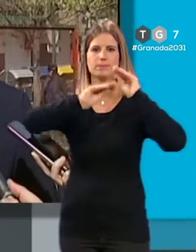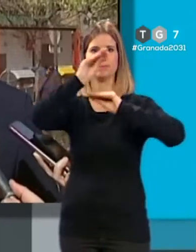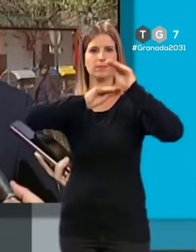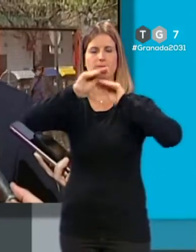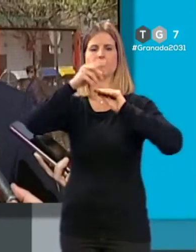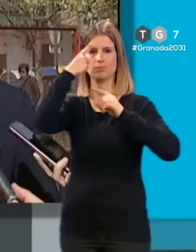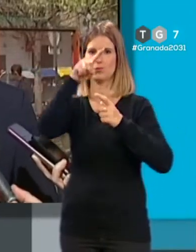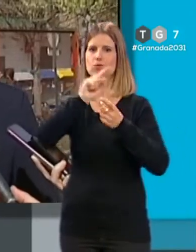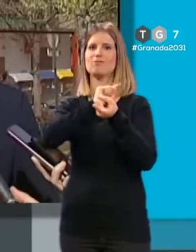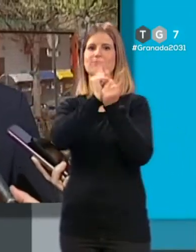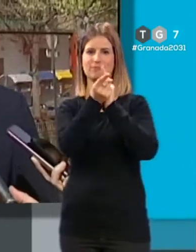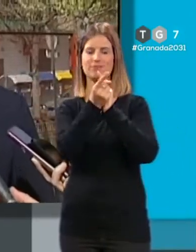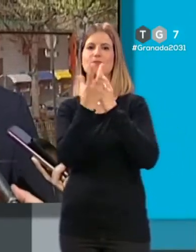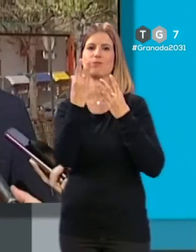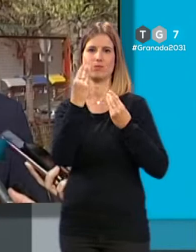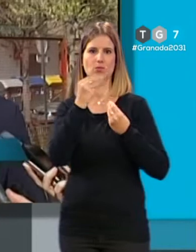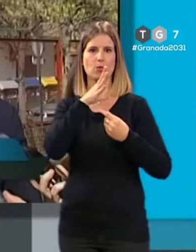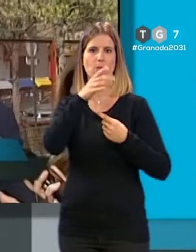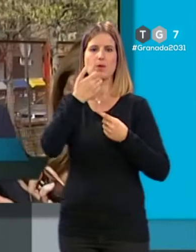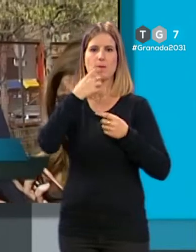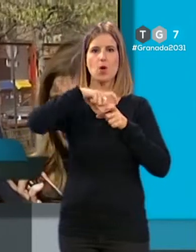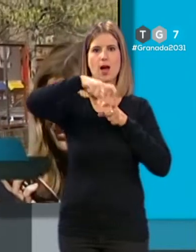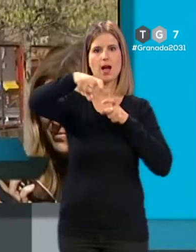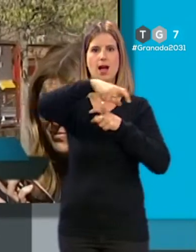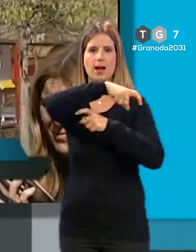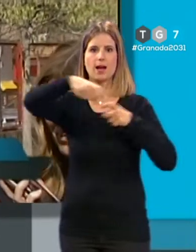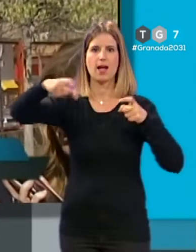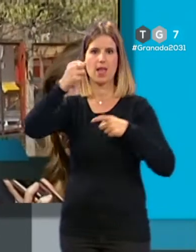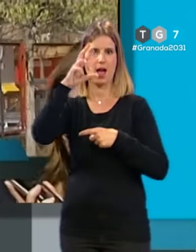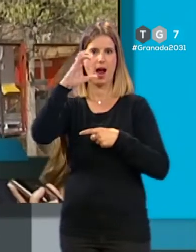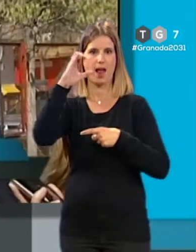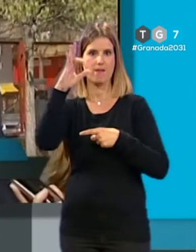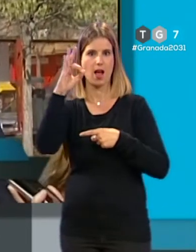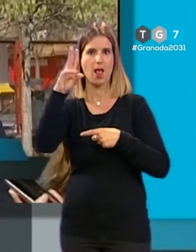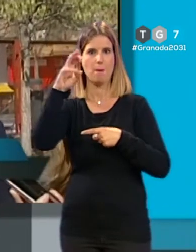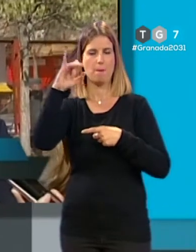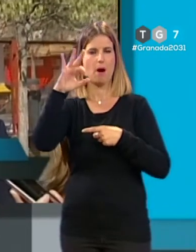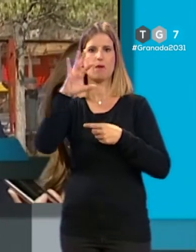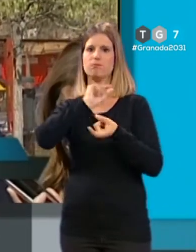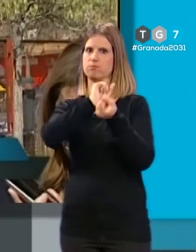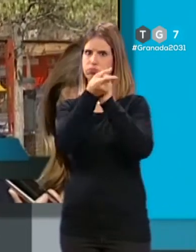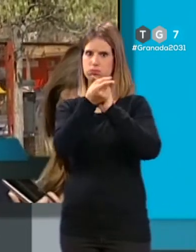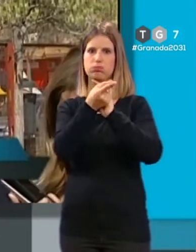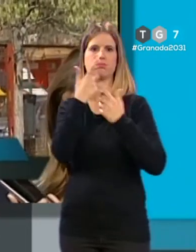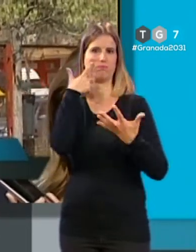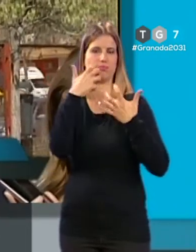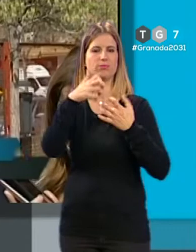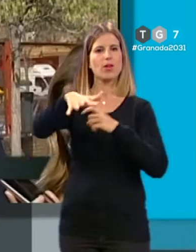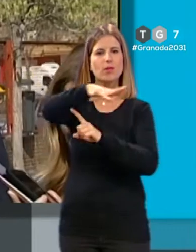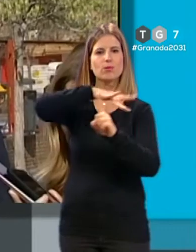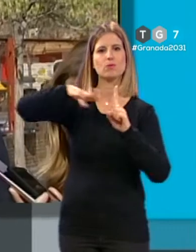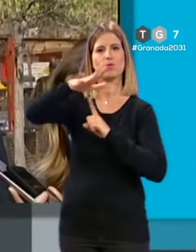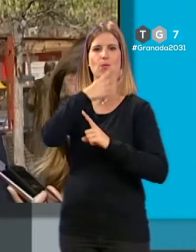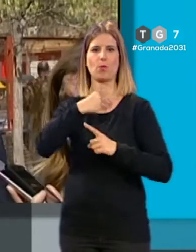transformar y que le van a cambiar, como puede ser ese eje Arabial Palencia, o sea, que va a ser un antes y un después, o sea, de un entorno muy bonito de la ciudad